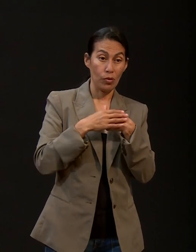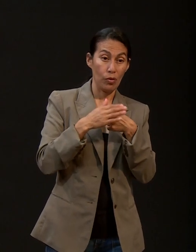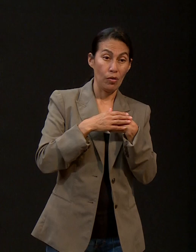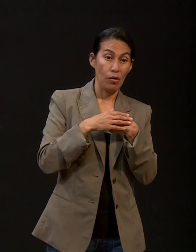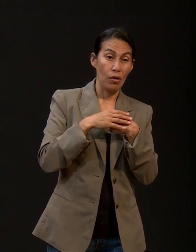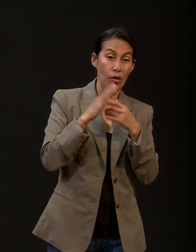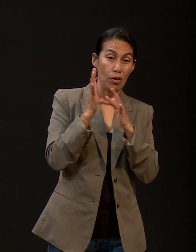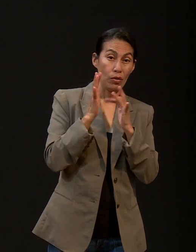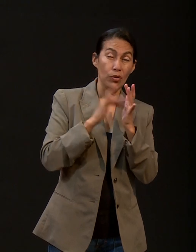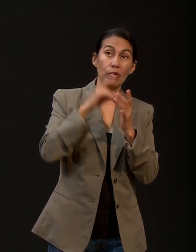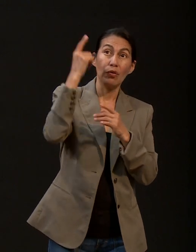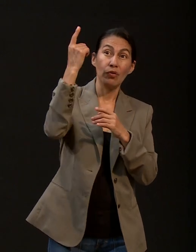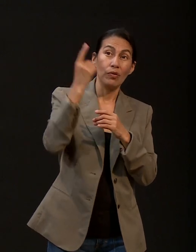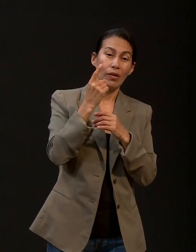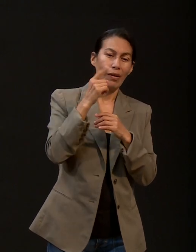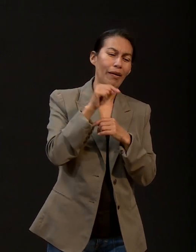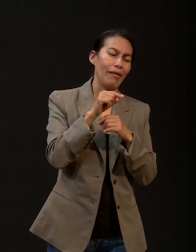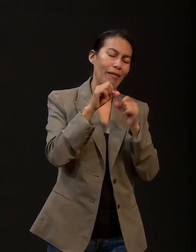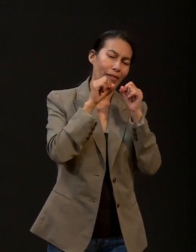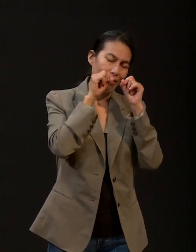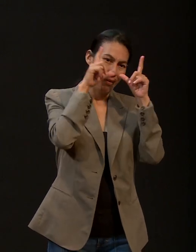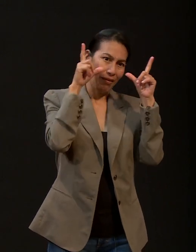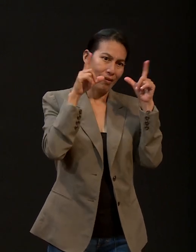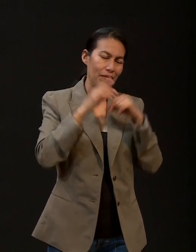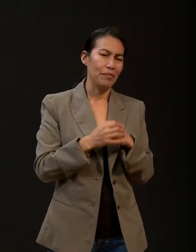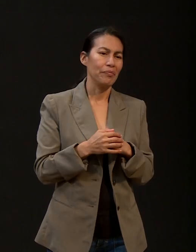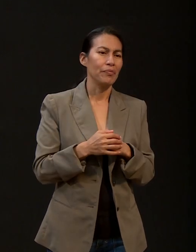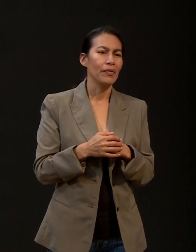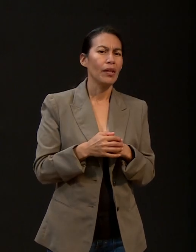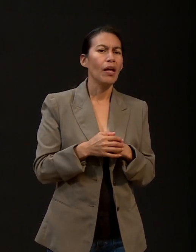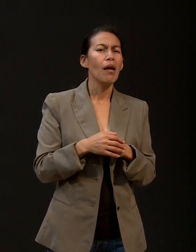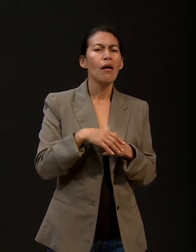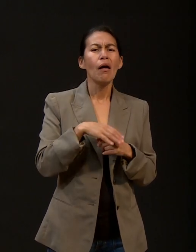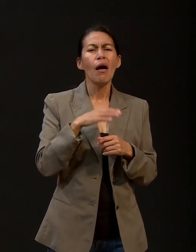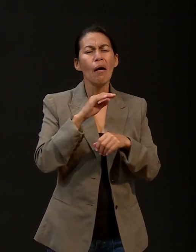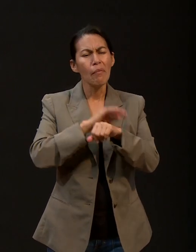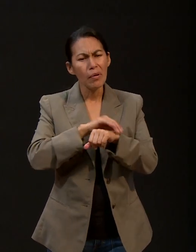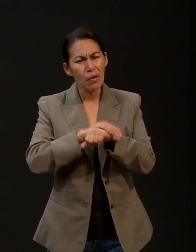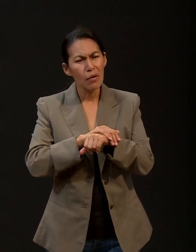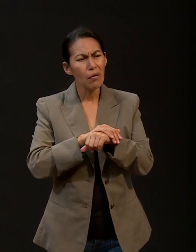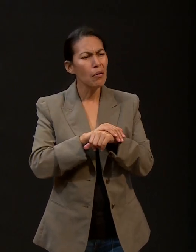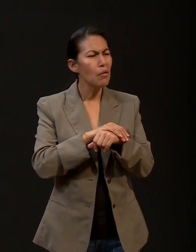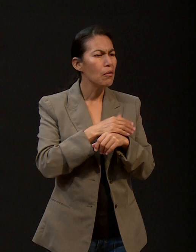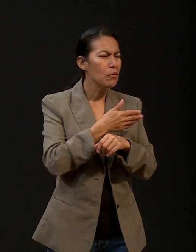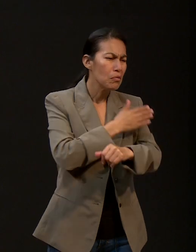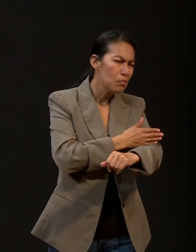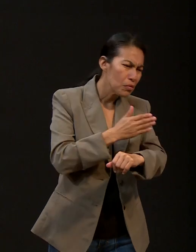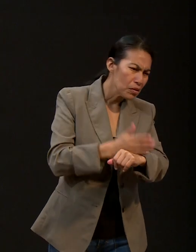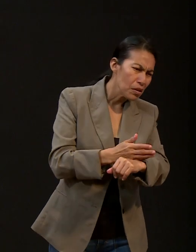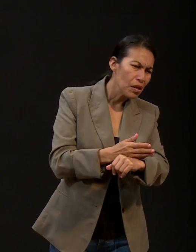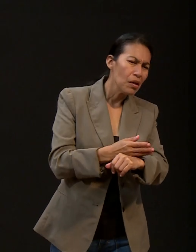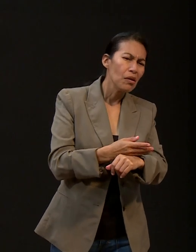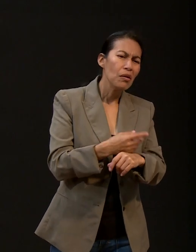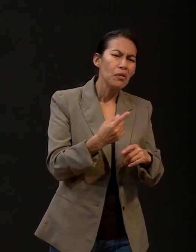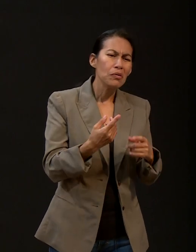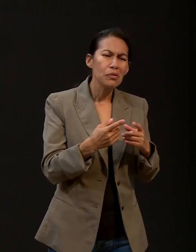fortaleza que nos ha dado todas las oraciones de amigos, de compañeros, en los diferentes lugares donde hemos